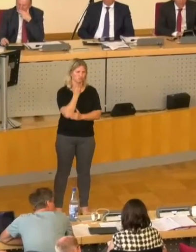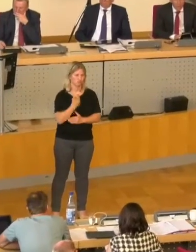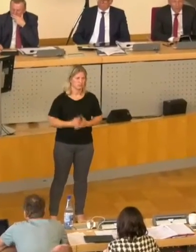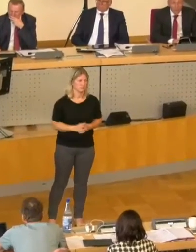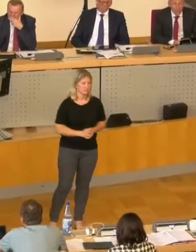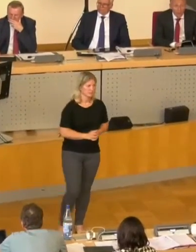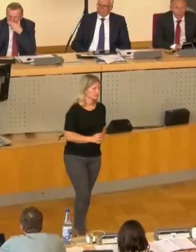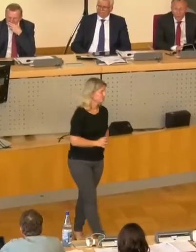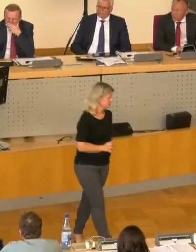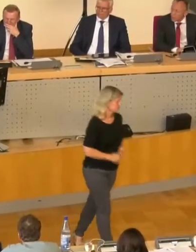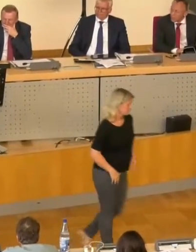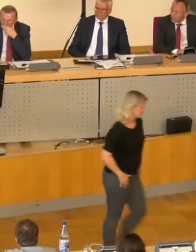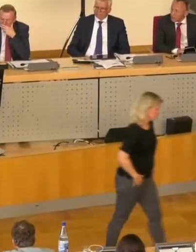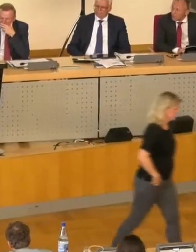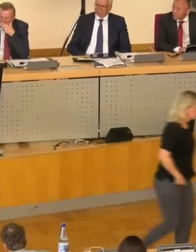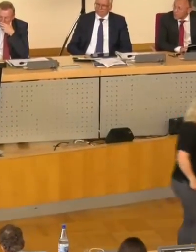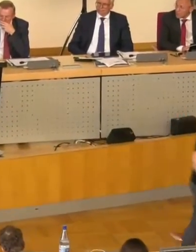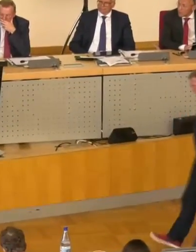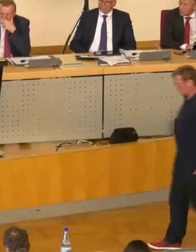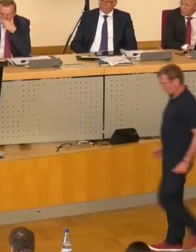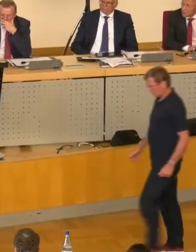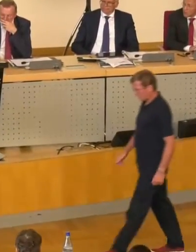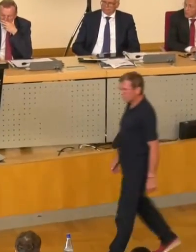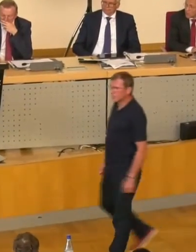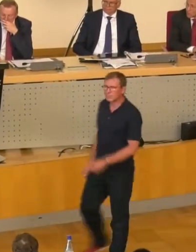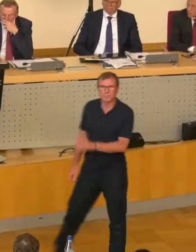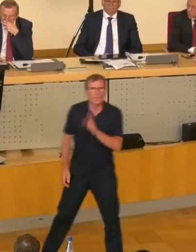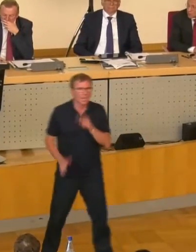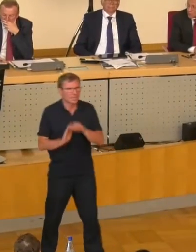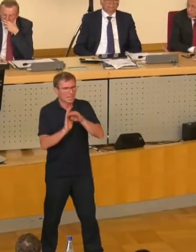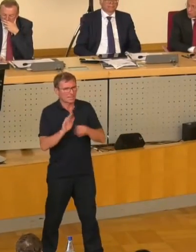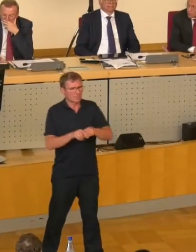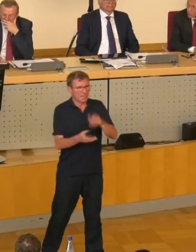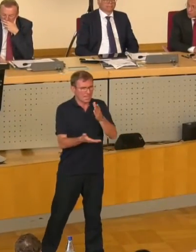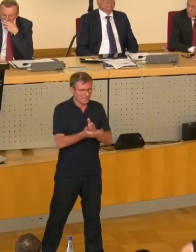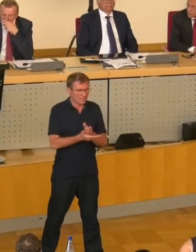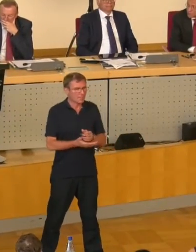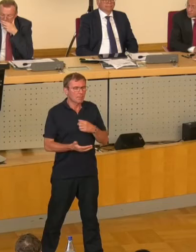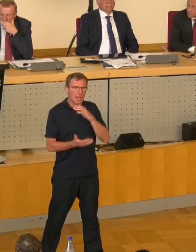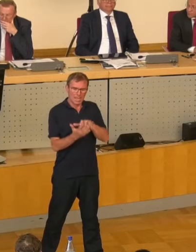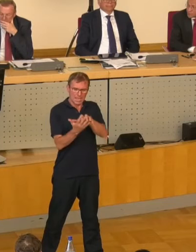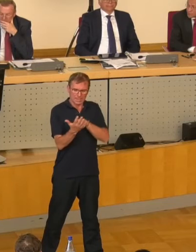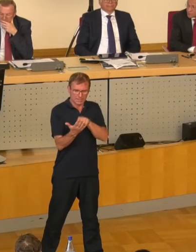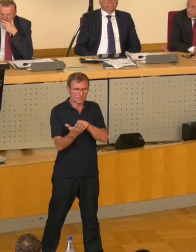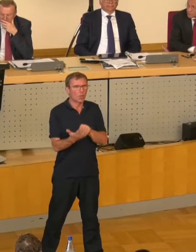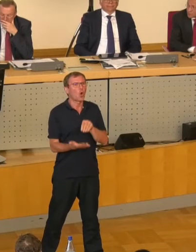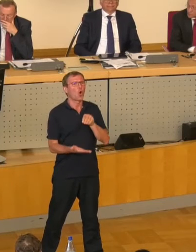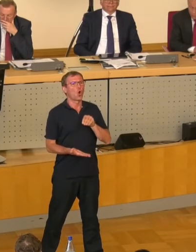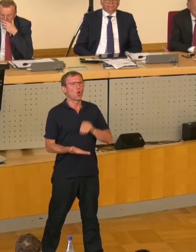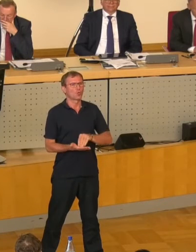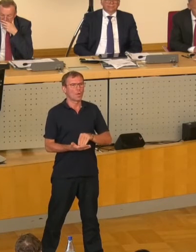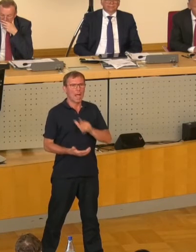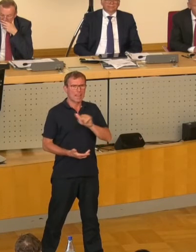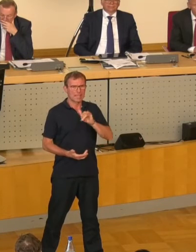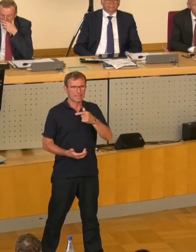Okay, es ist Ende der Rednerliste. Beantrag, im Moment stehen, das sage ich noch auf der Rednerliste, Herr